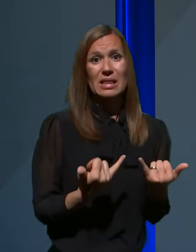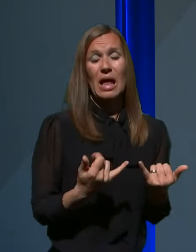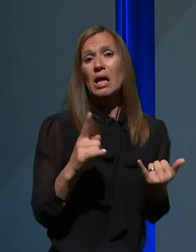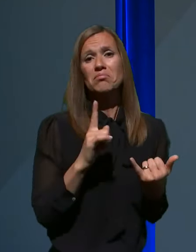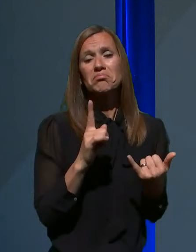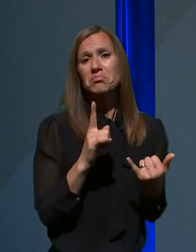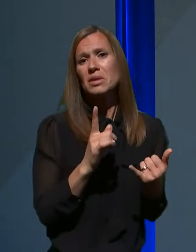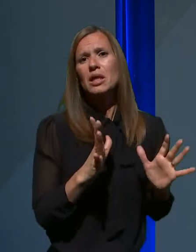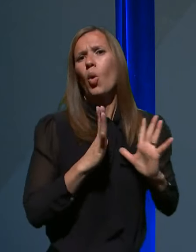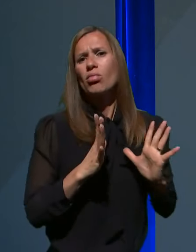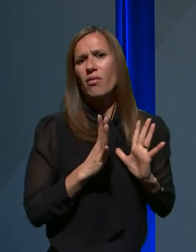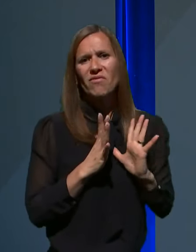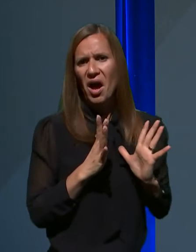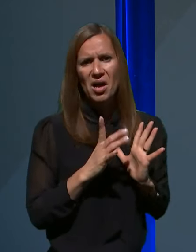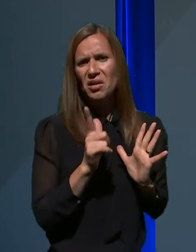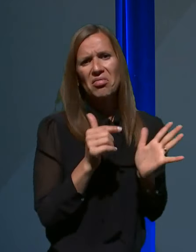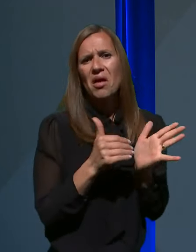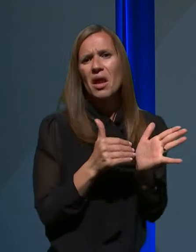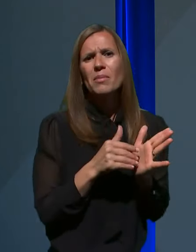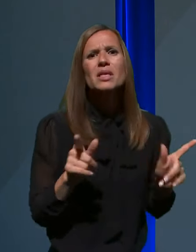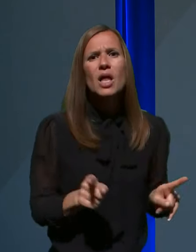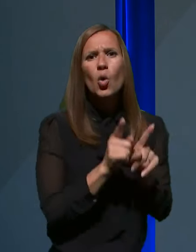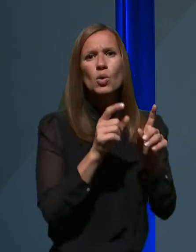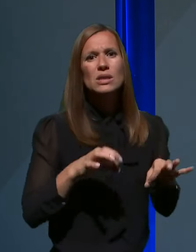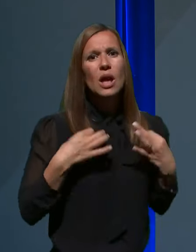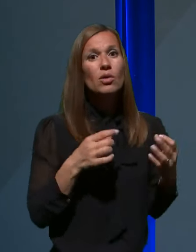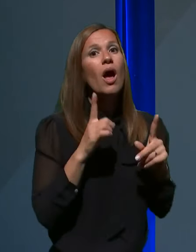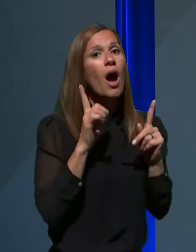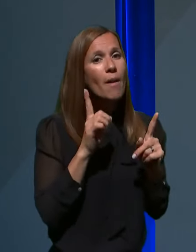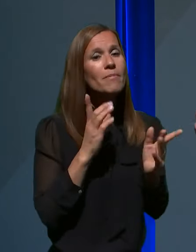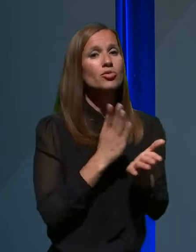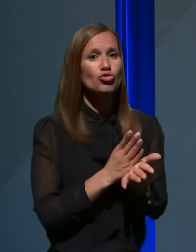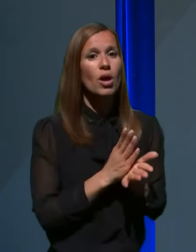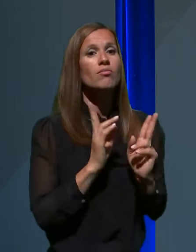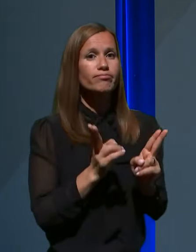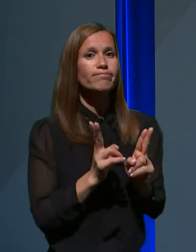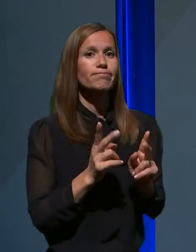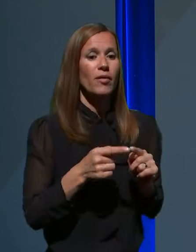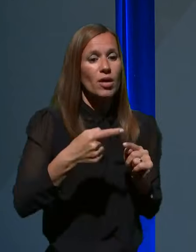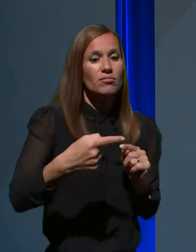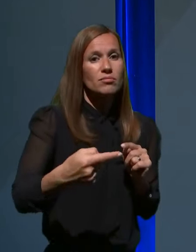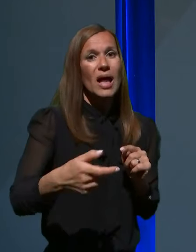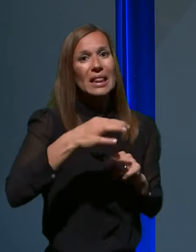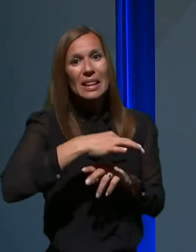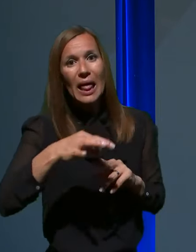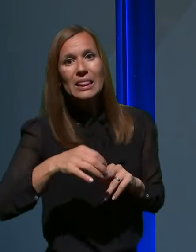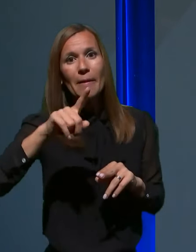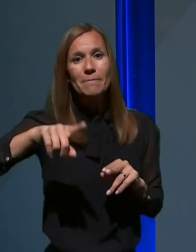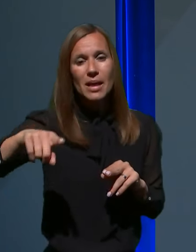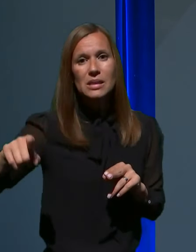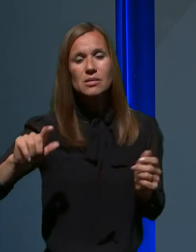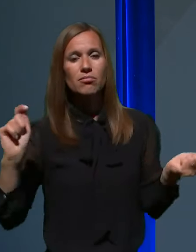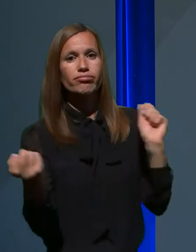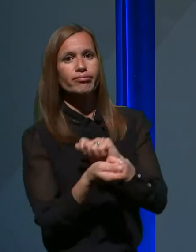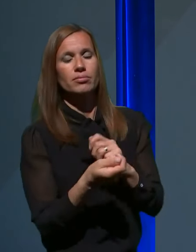narave, da bi potrebovala takošnje zdravljenje, lahko že v nekaj tednih mesecih postane pač nujna